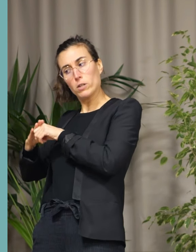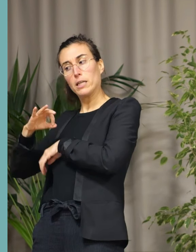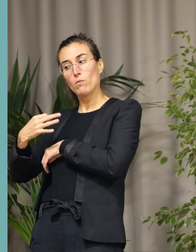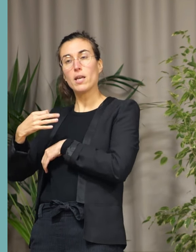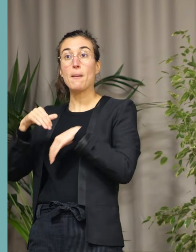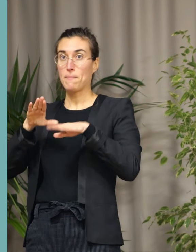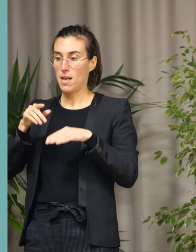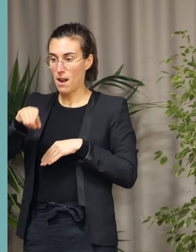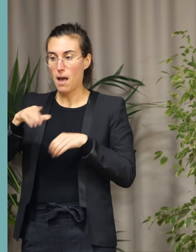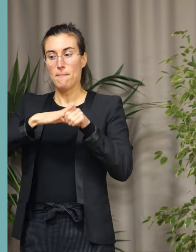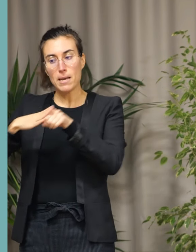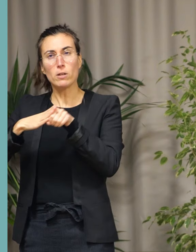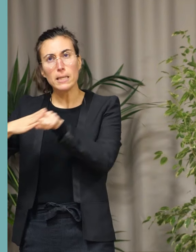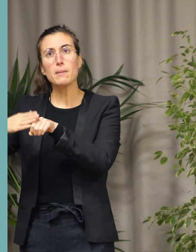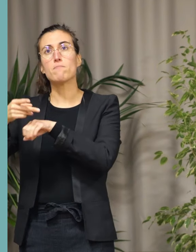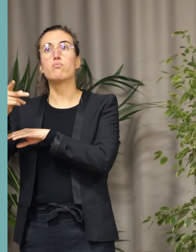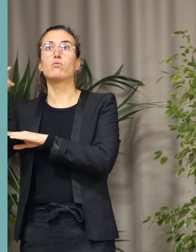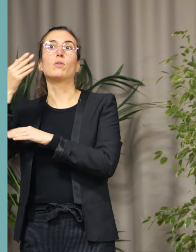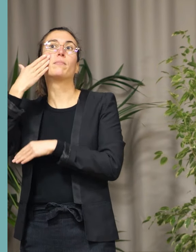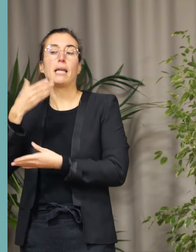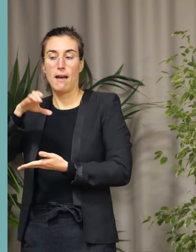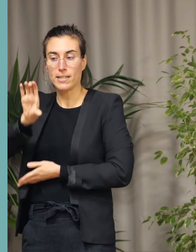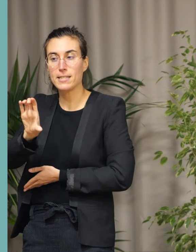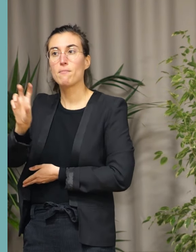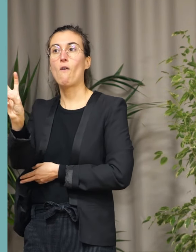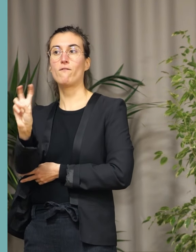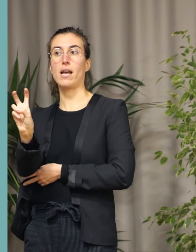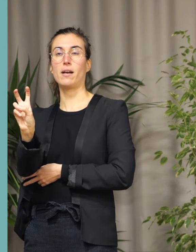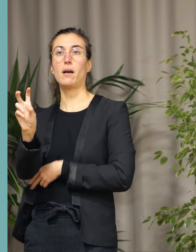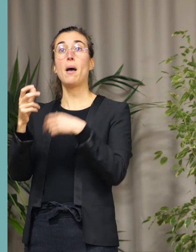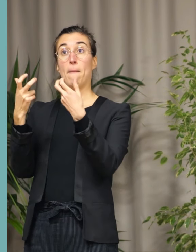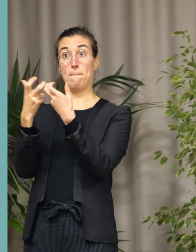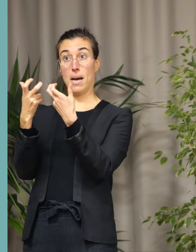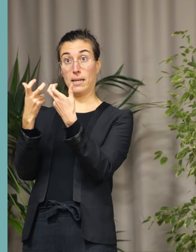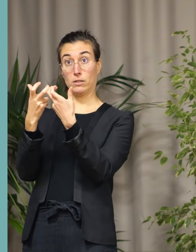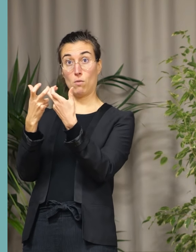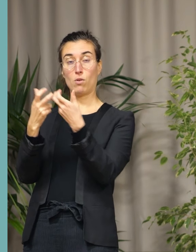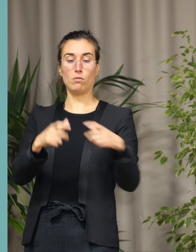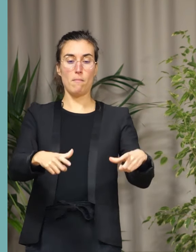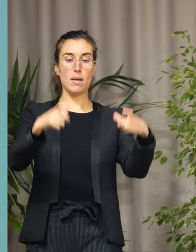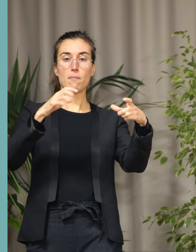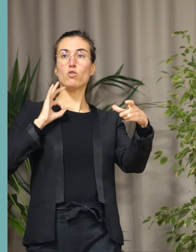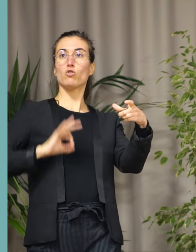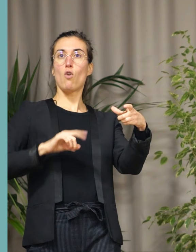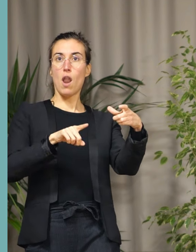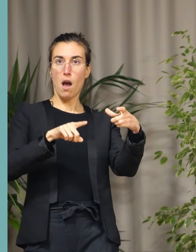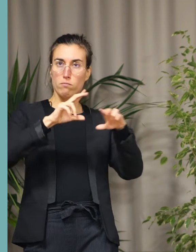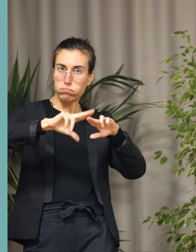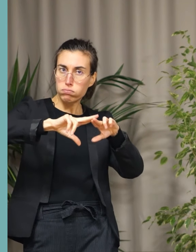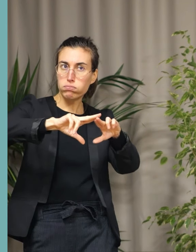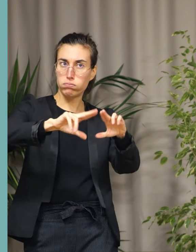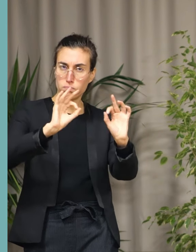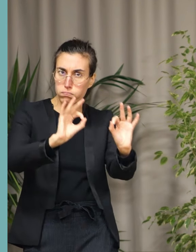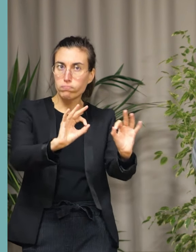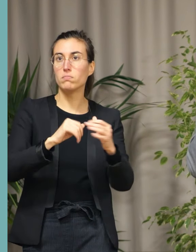investissements verts. Par exemple, la rénovation énergétique d'un groupe scolaire, le déploiement